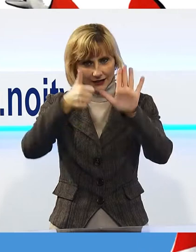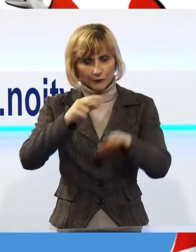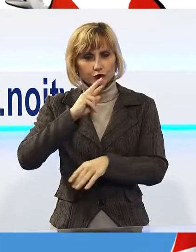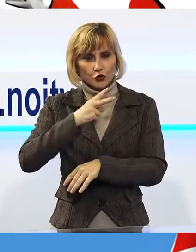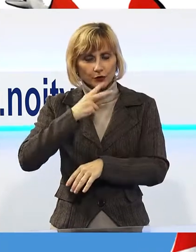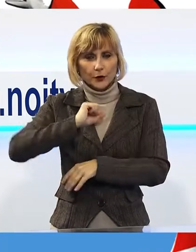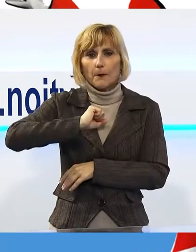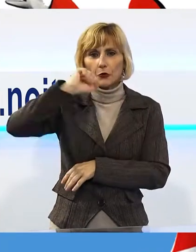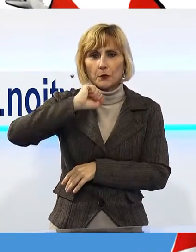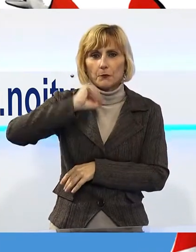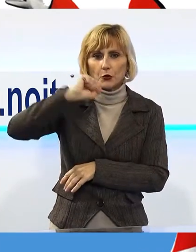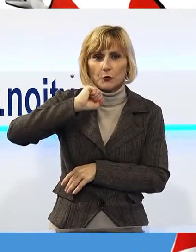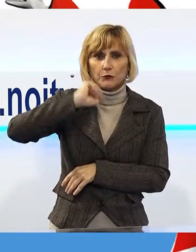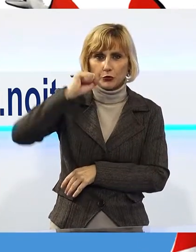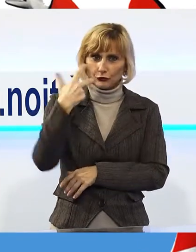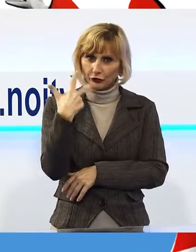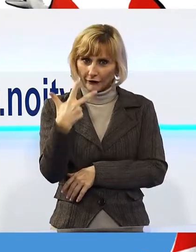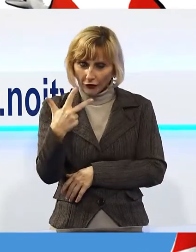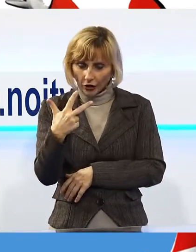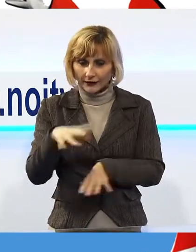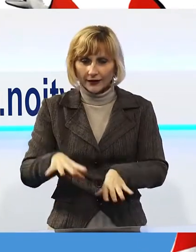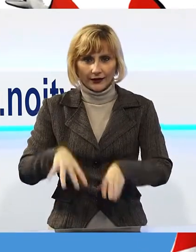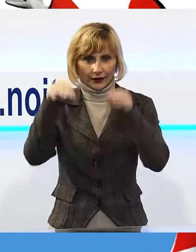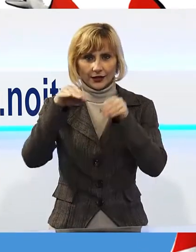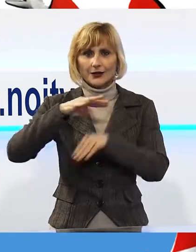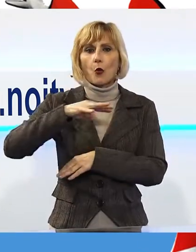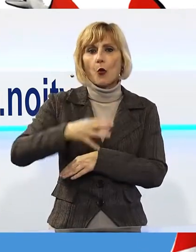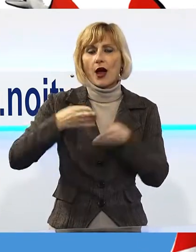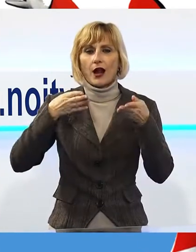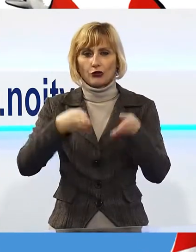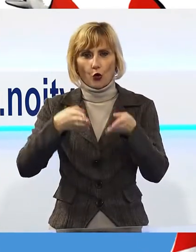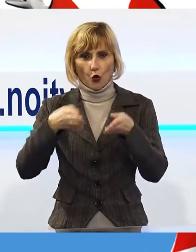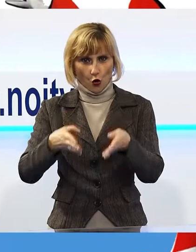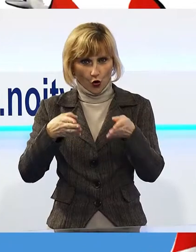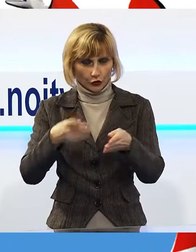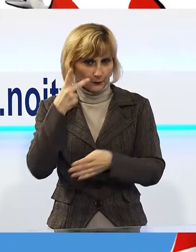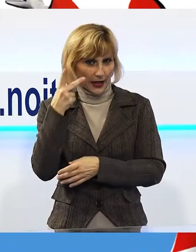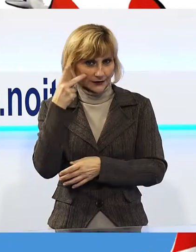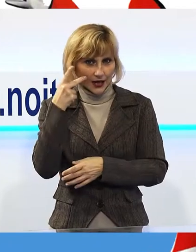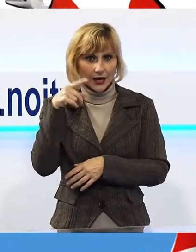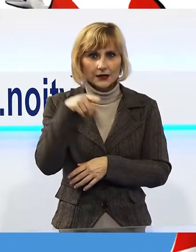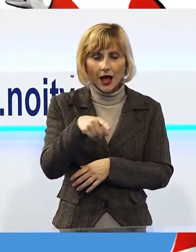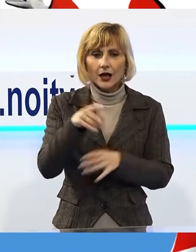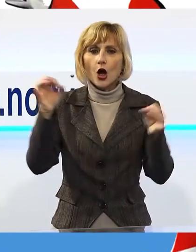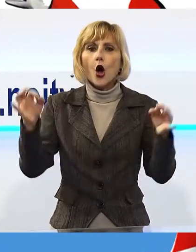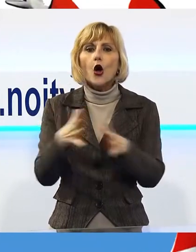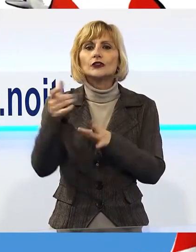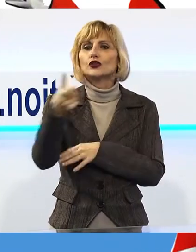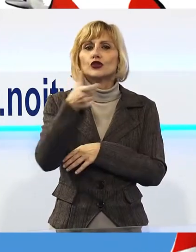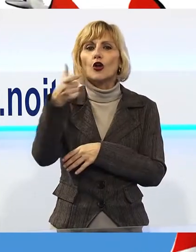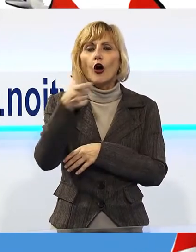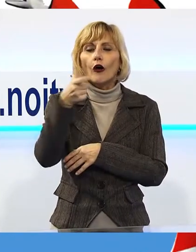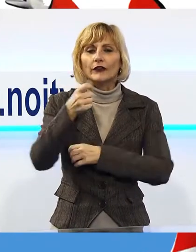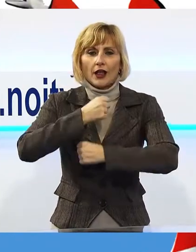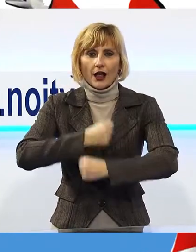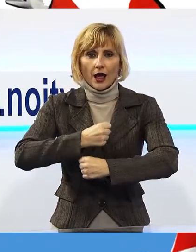il quarto corso mascherato. Mai le opere allegoriche avevano sfilato in occasione di un giovedì grasso. L'esperimento